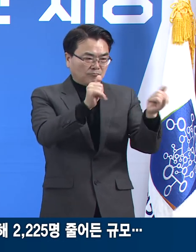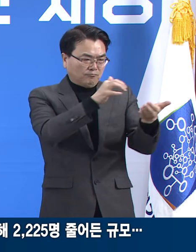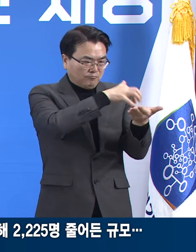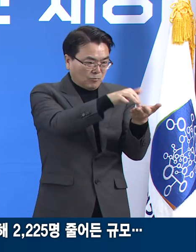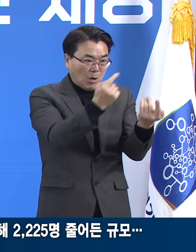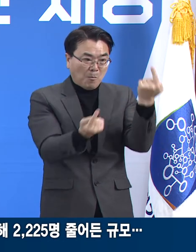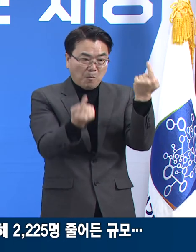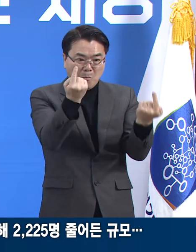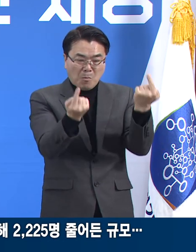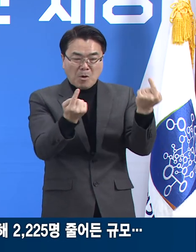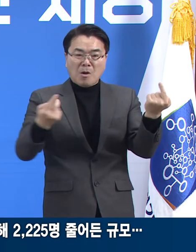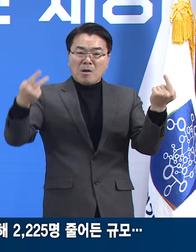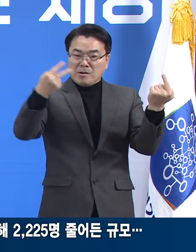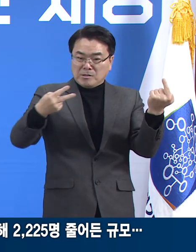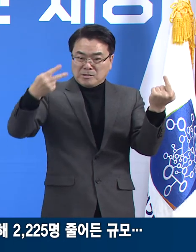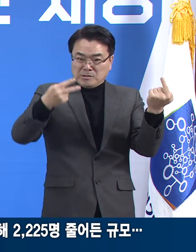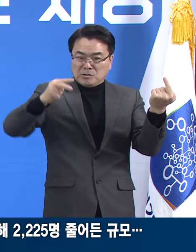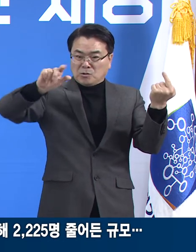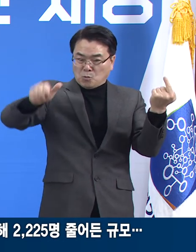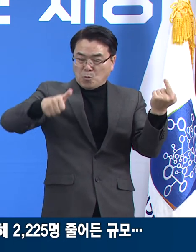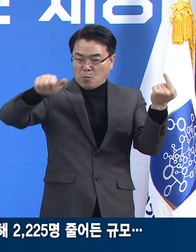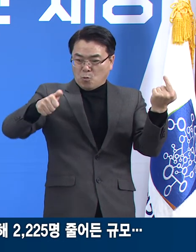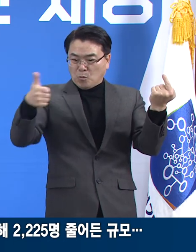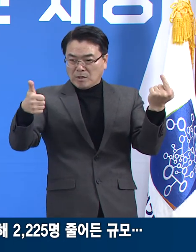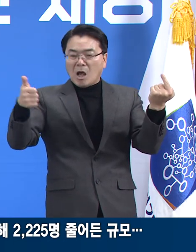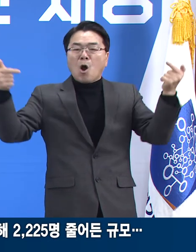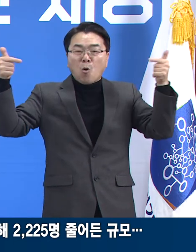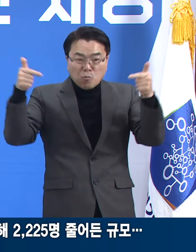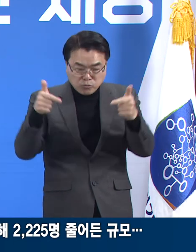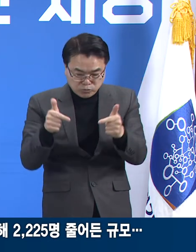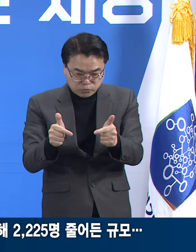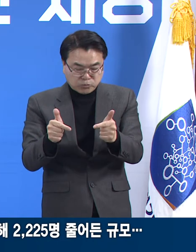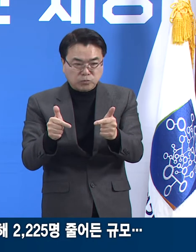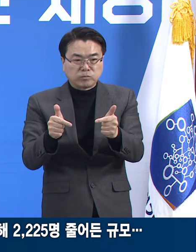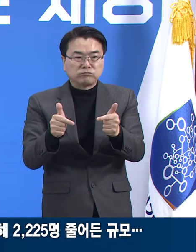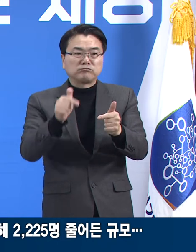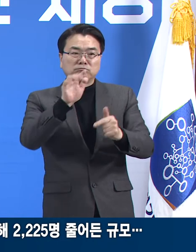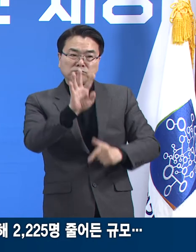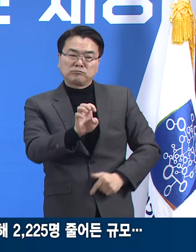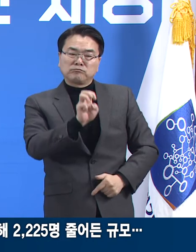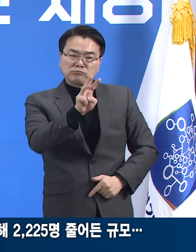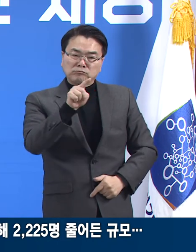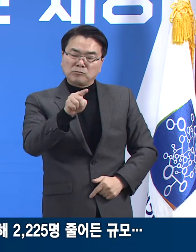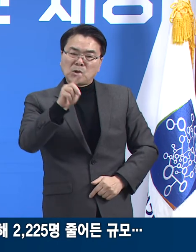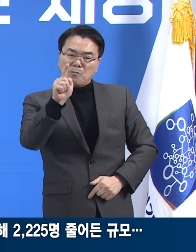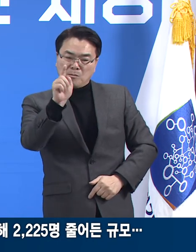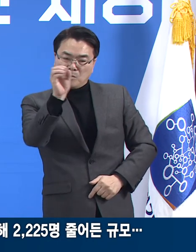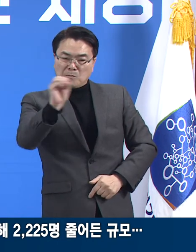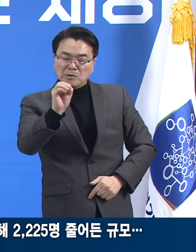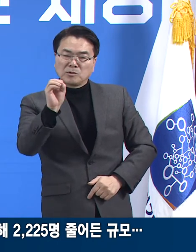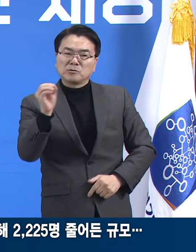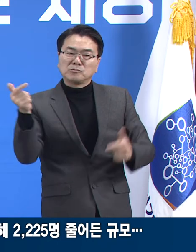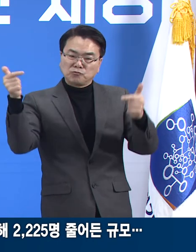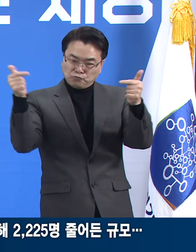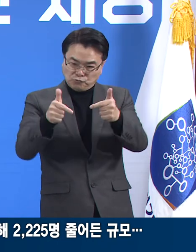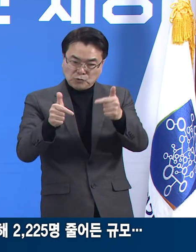2,225명 줄어든 규모이고 감소율로는 43.2% 줄었습니다.